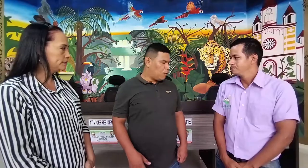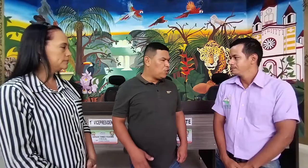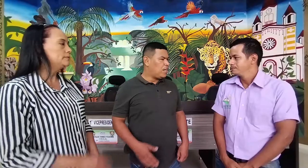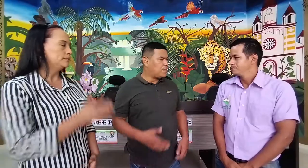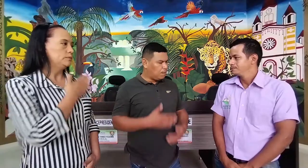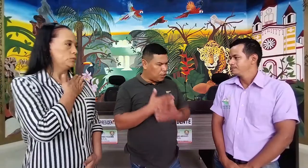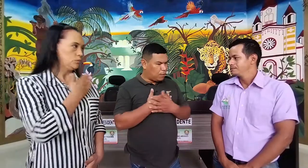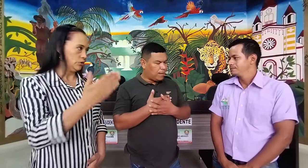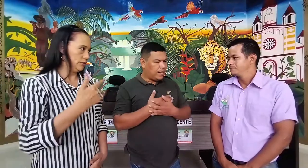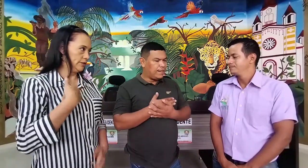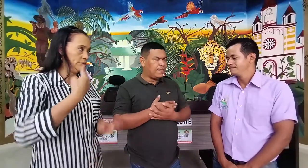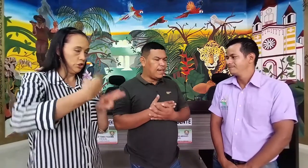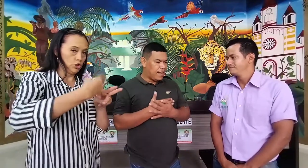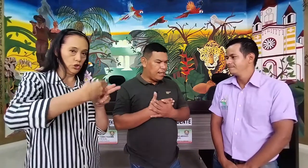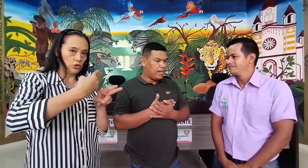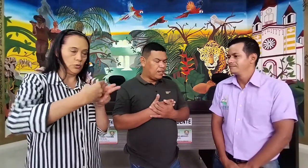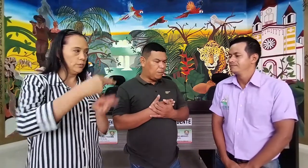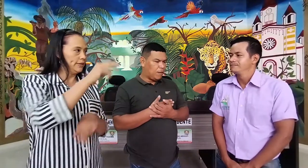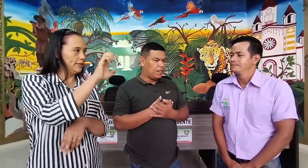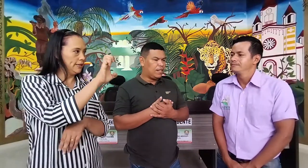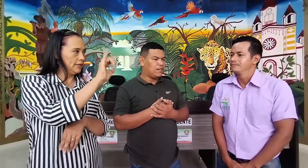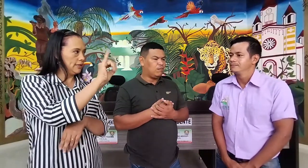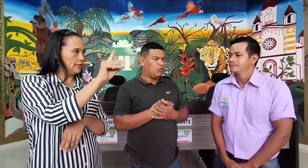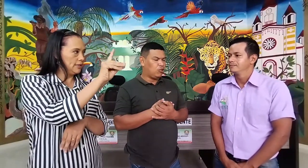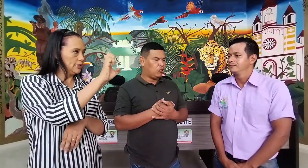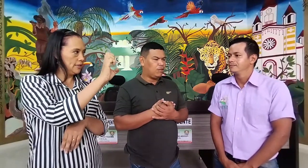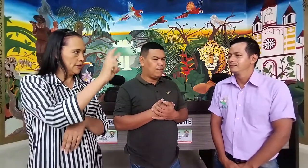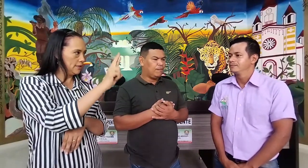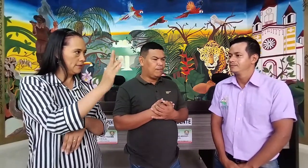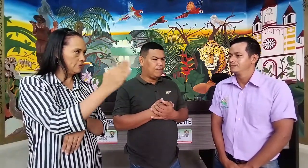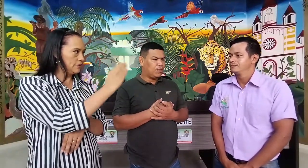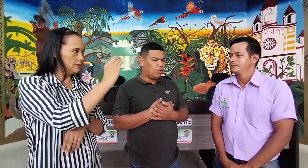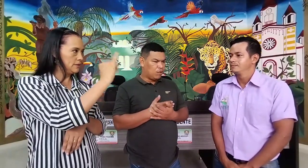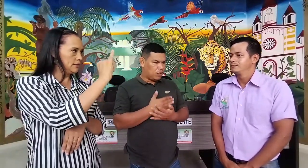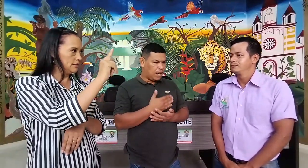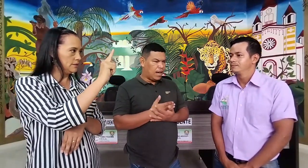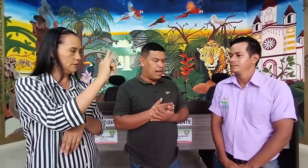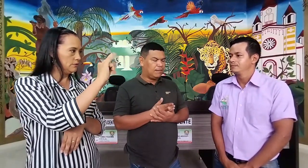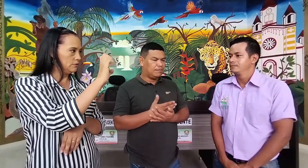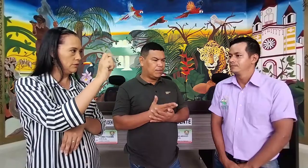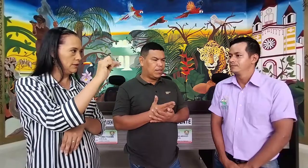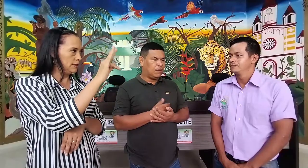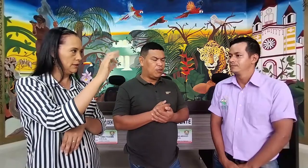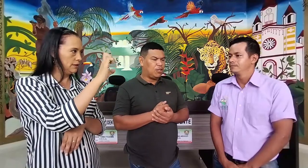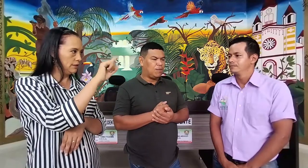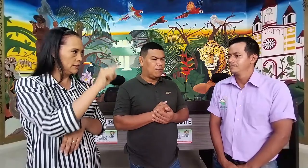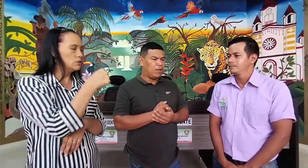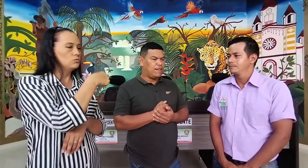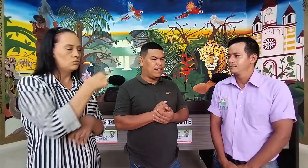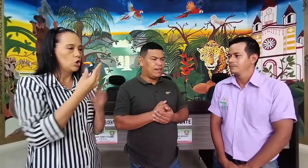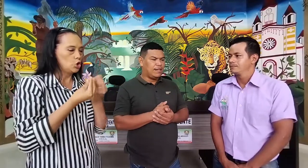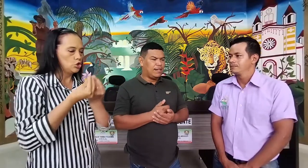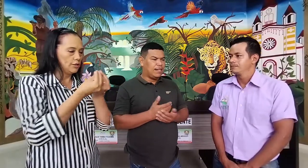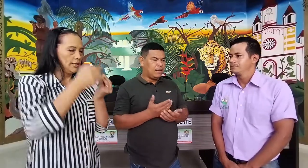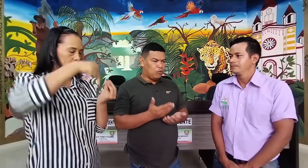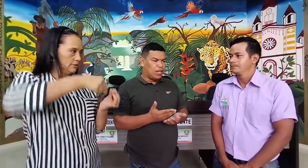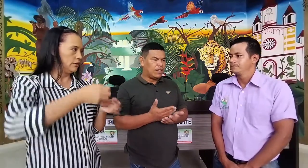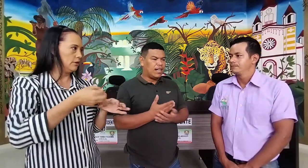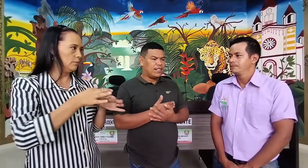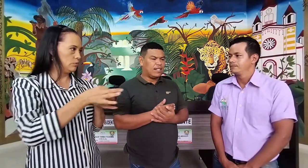buenos días, mi nombre es Eider Cicuentes Muñoz, concejal del municipio de Florencia y muchas gracias